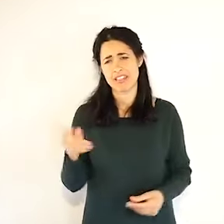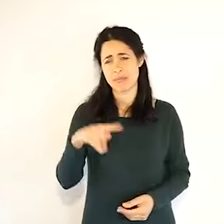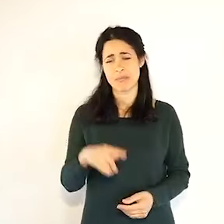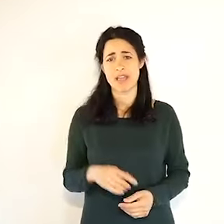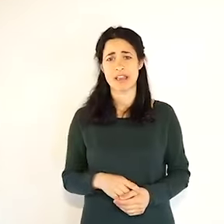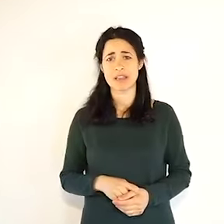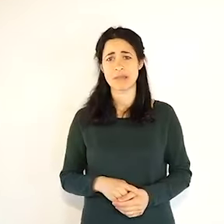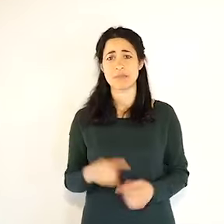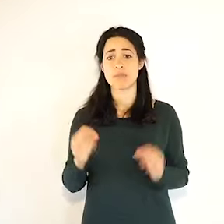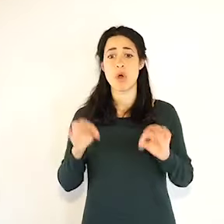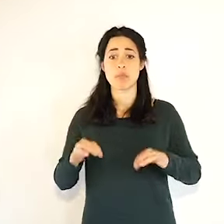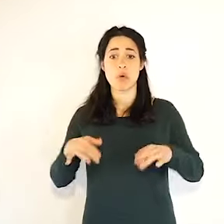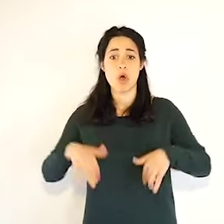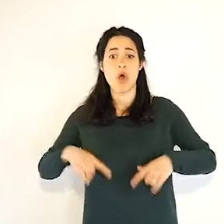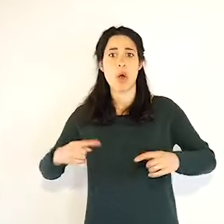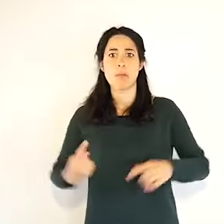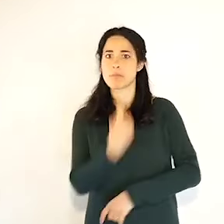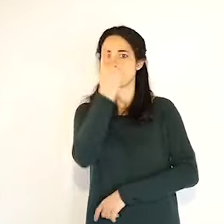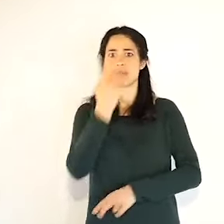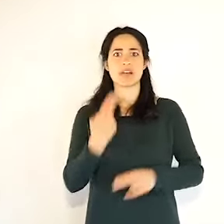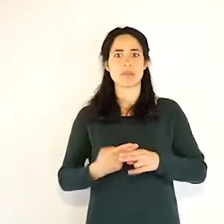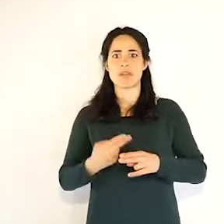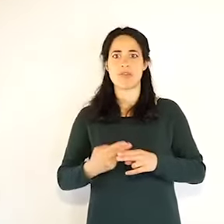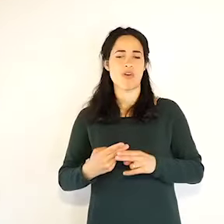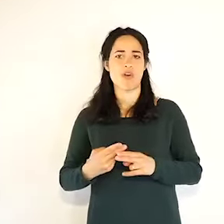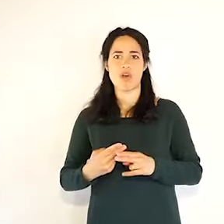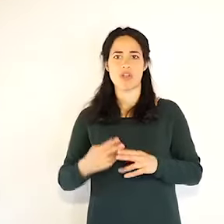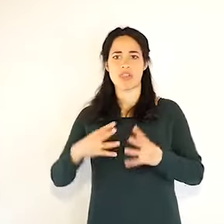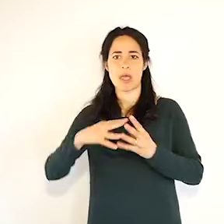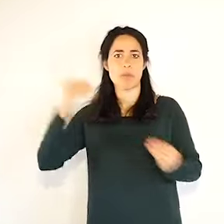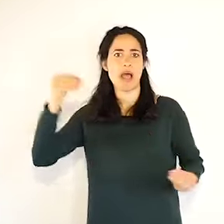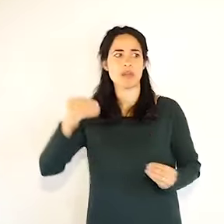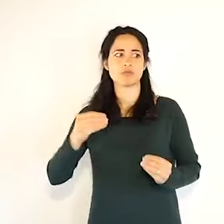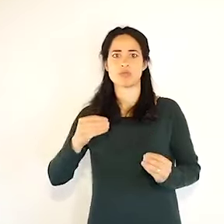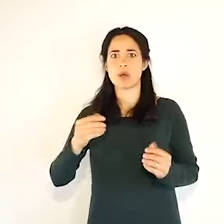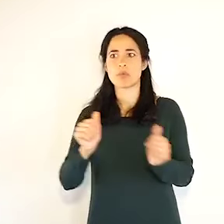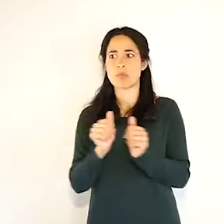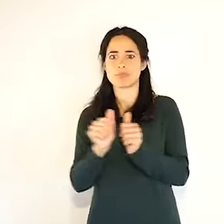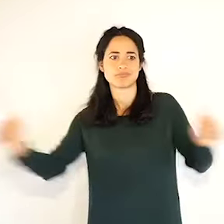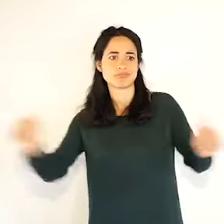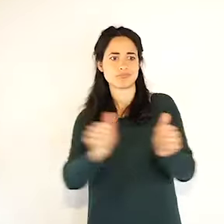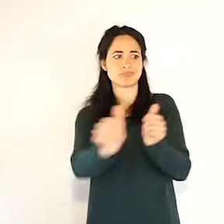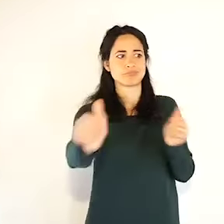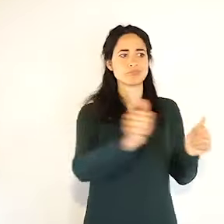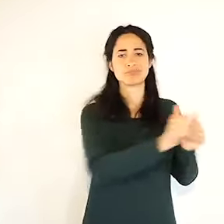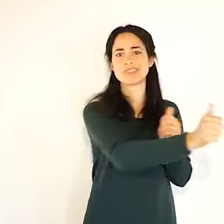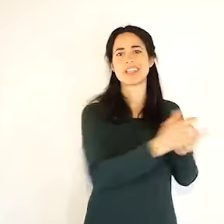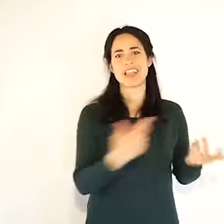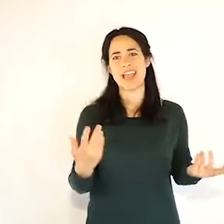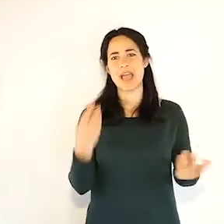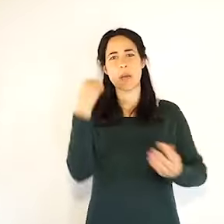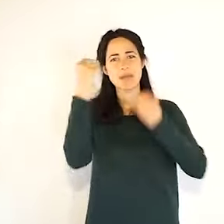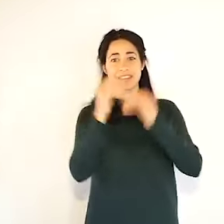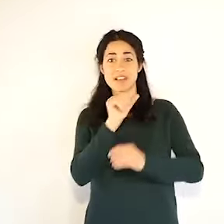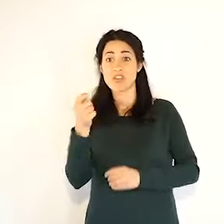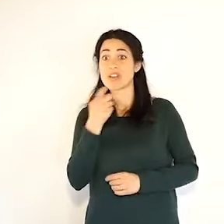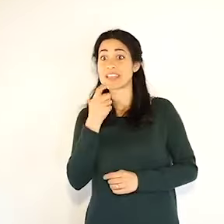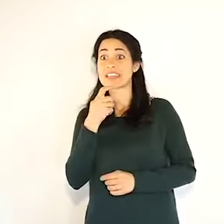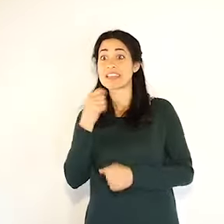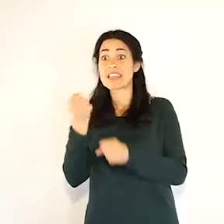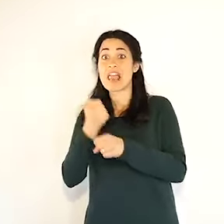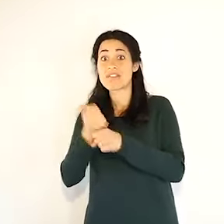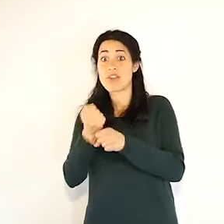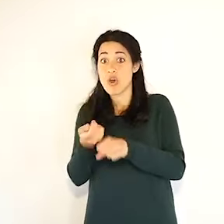come nella Pasqua di quest'anno non pensiamo soltanto alle persone che domani lavorano alle quali